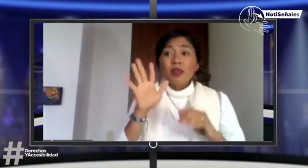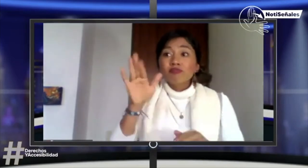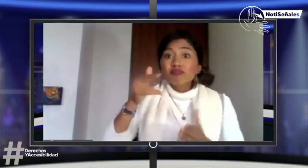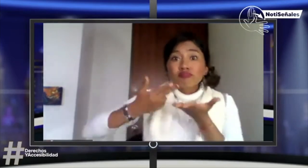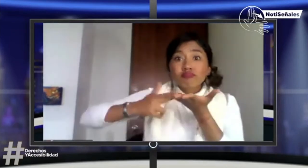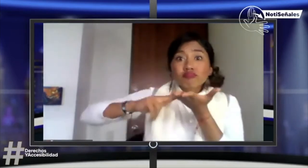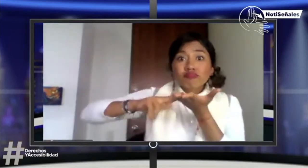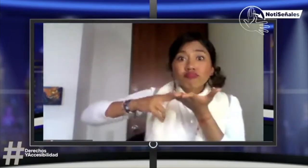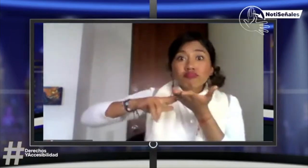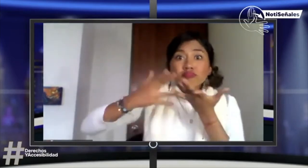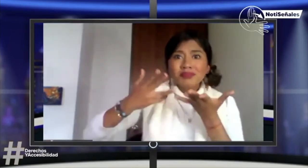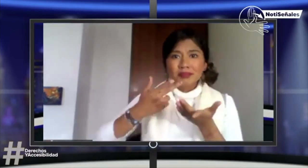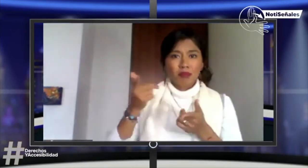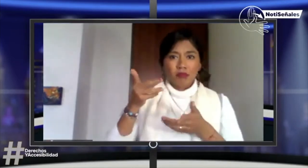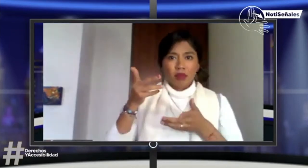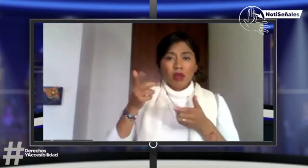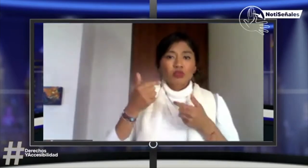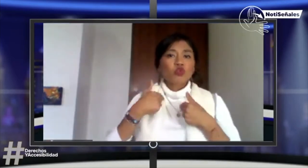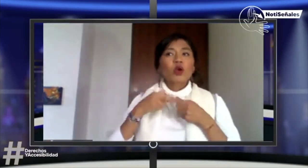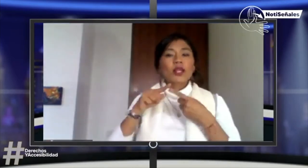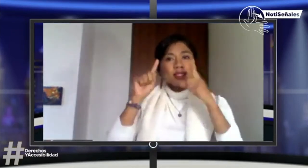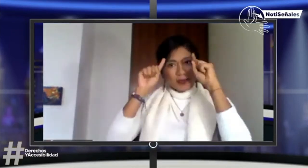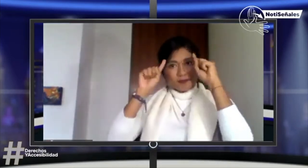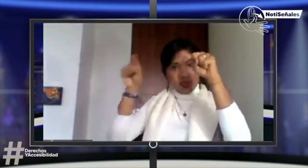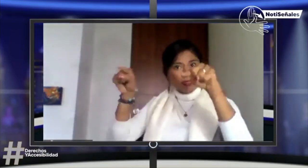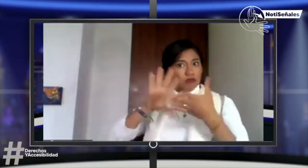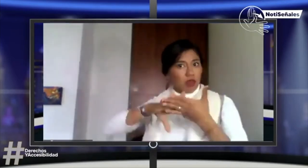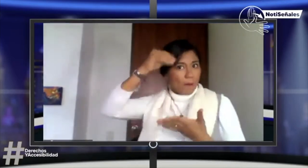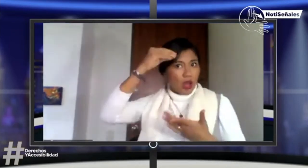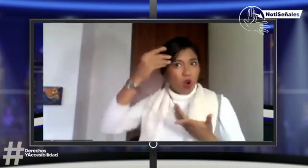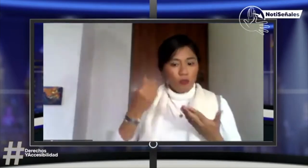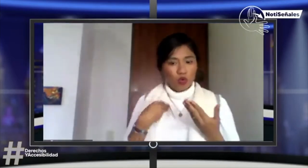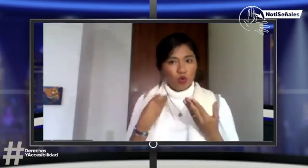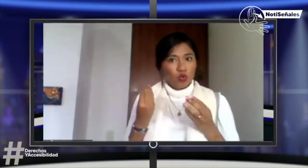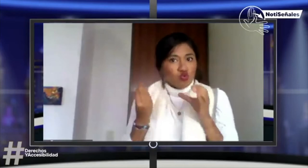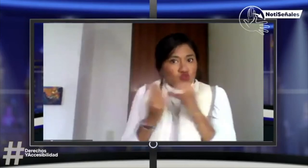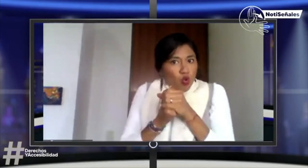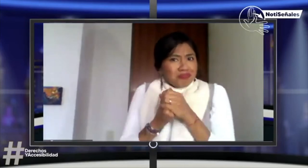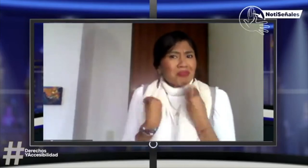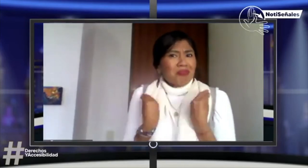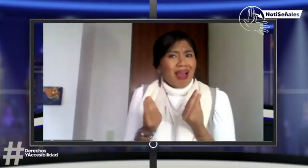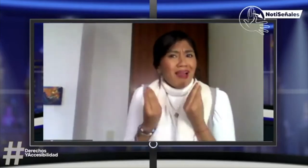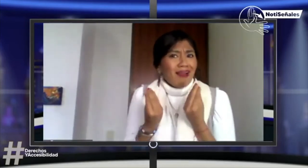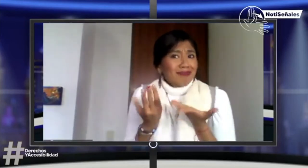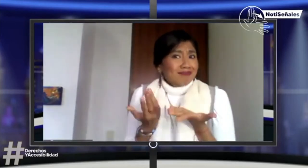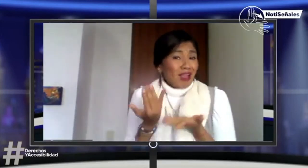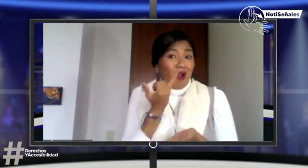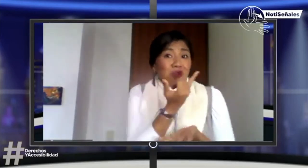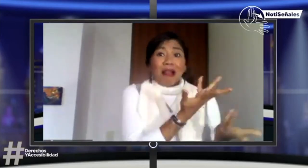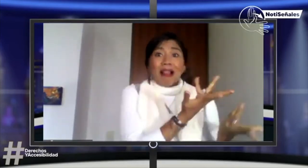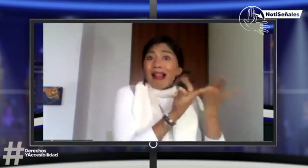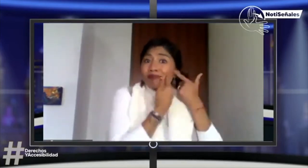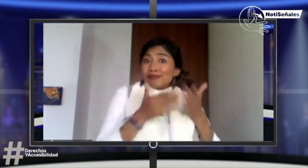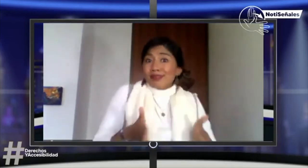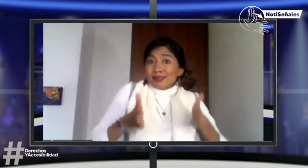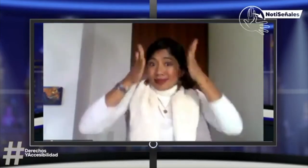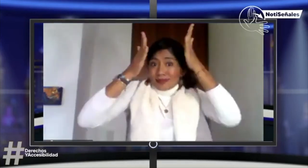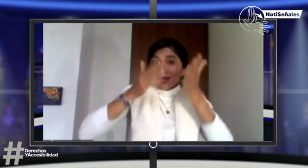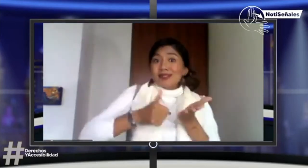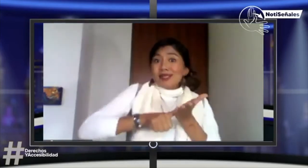yo le decía, ¿hay intérprete? Sí, yo lo quería hacer en lengua de señas. Es para que se dieran cuenta la importancia de la inclusión, obviamente,